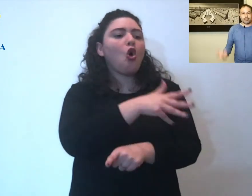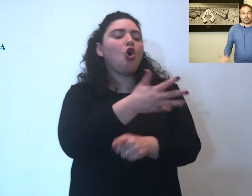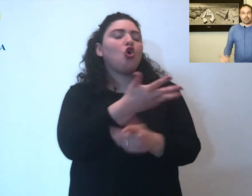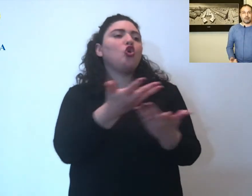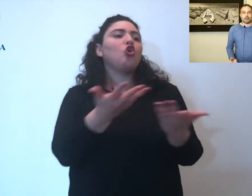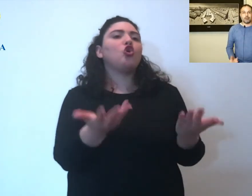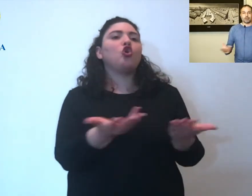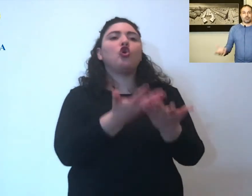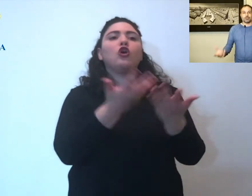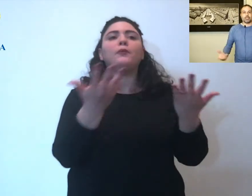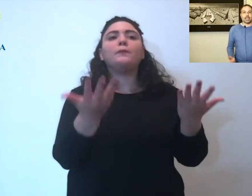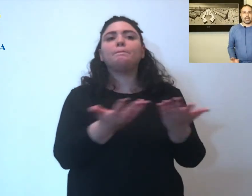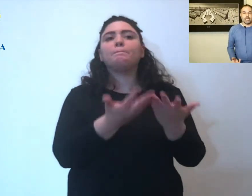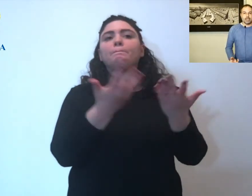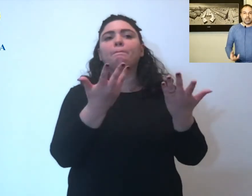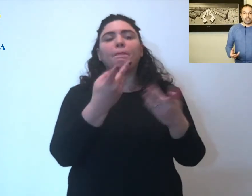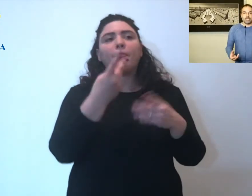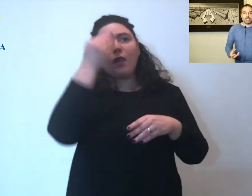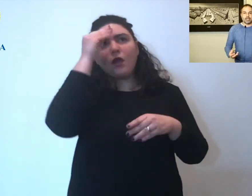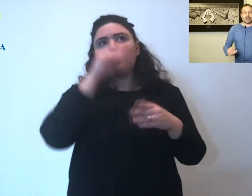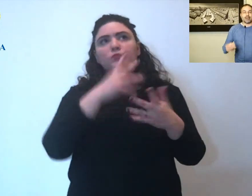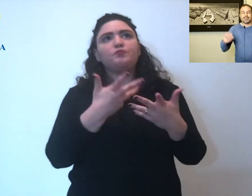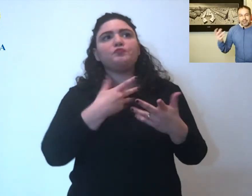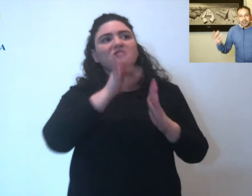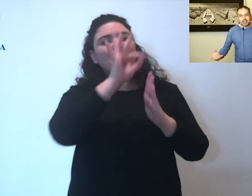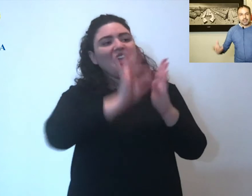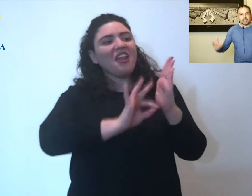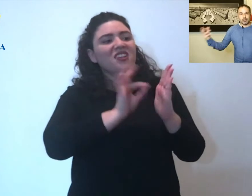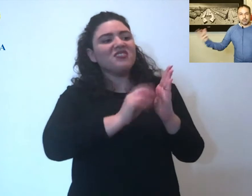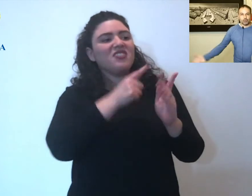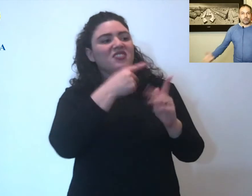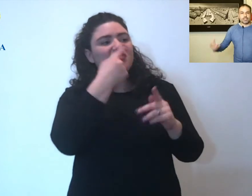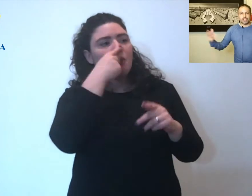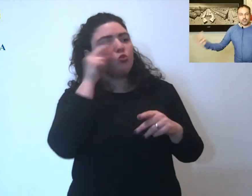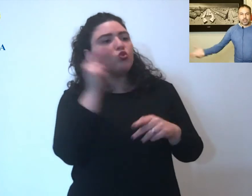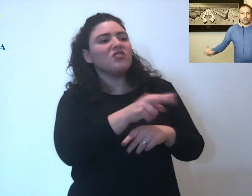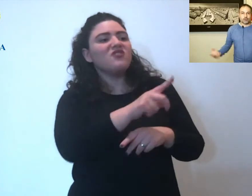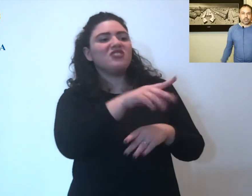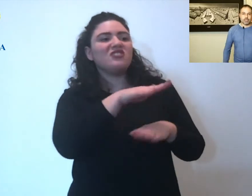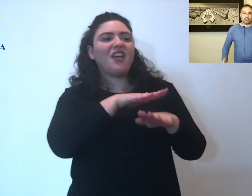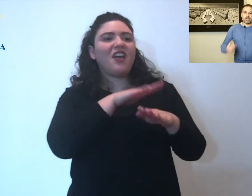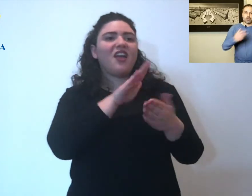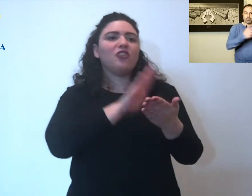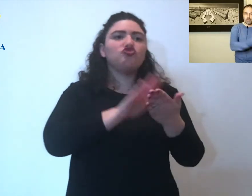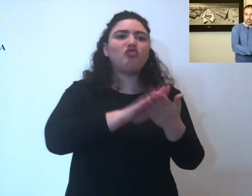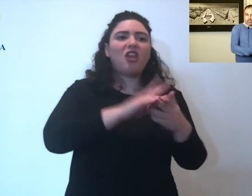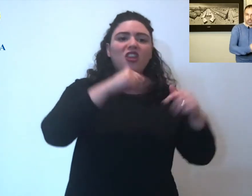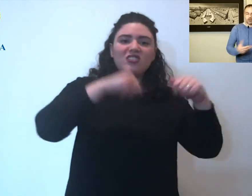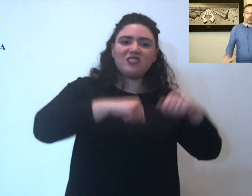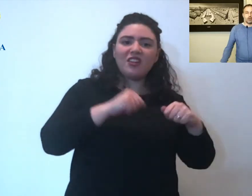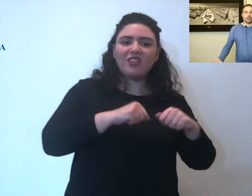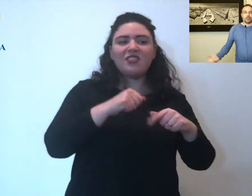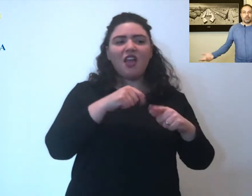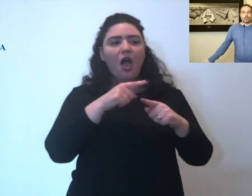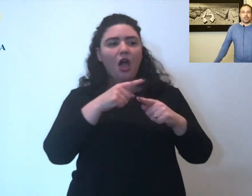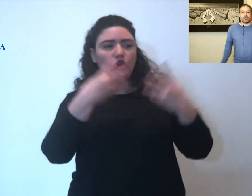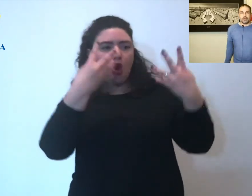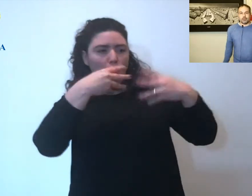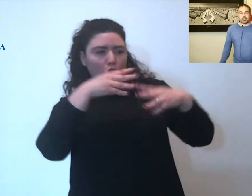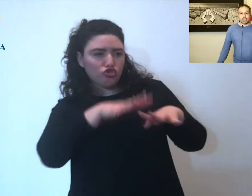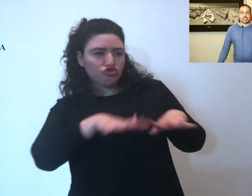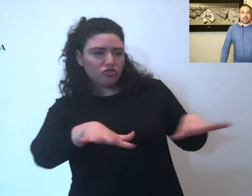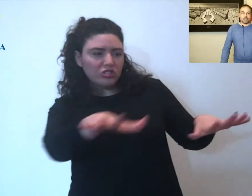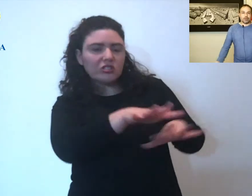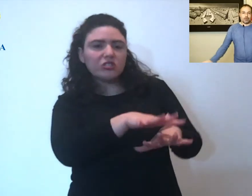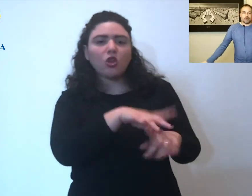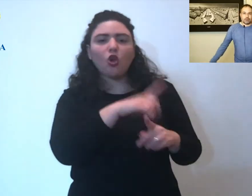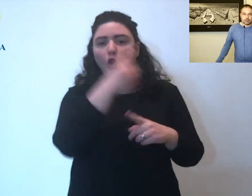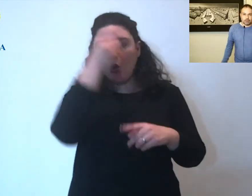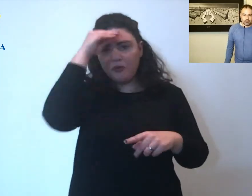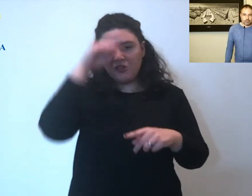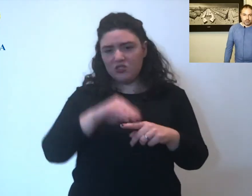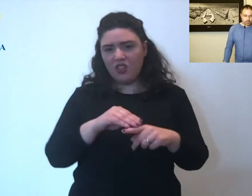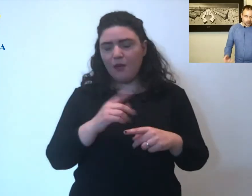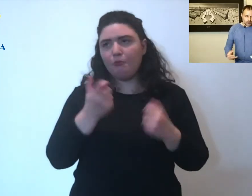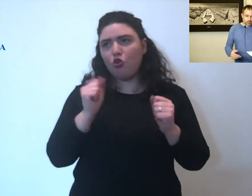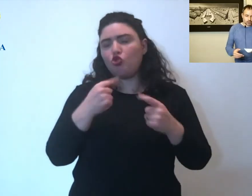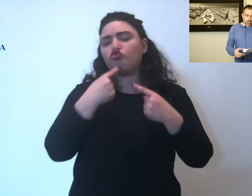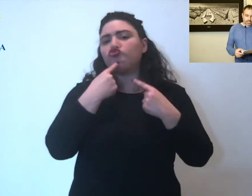certe come posso dire caratteristiche dal punto di vista igienico sanitario logistico per esempio